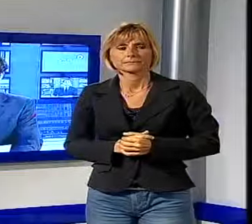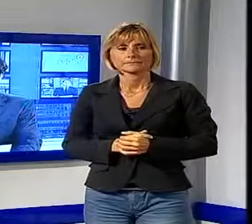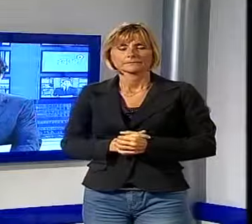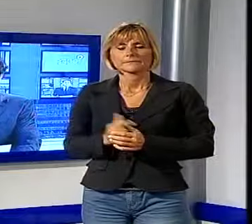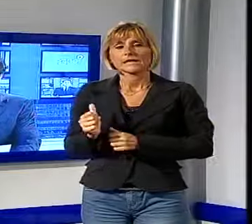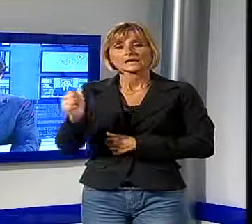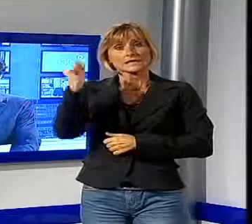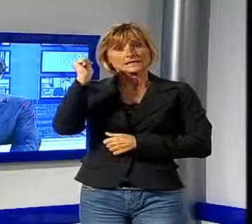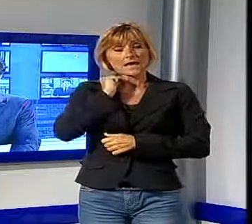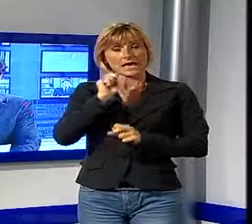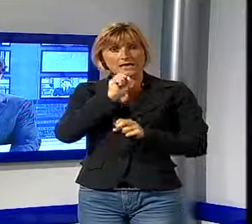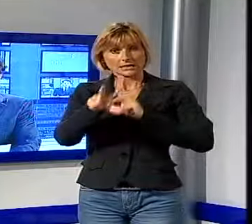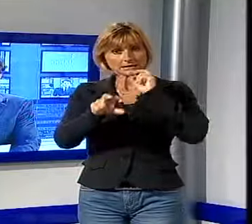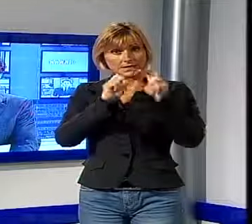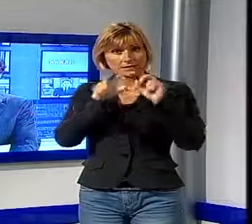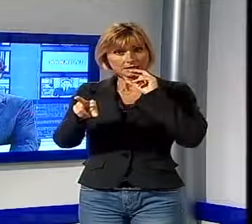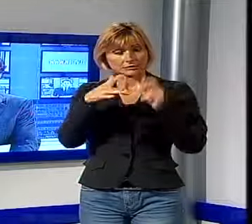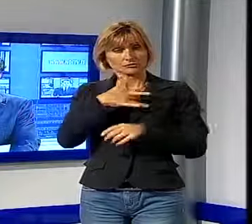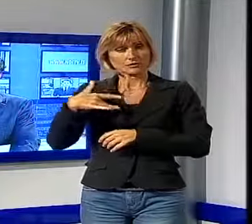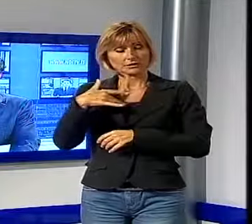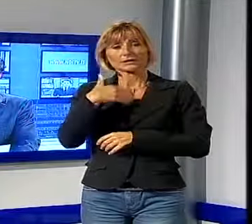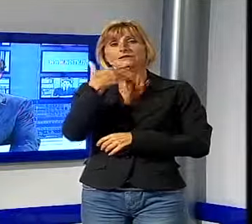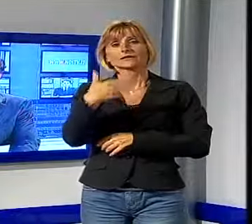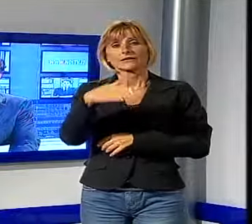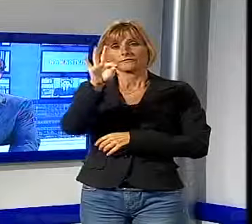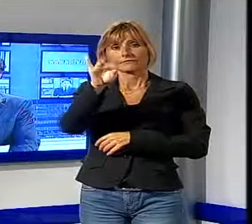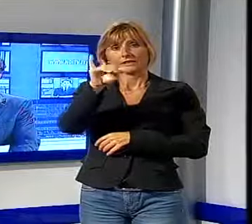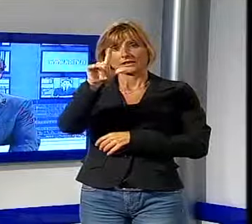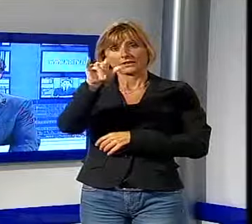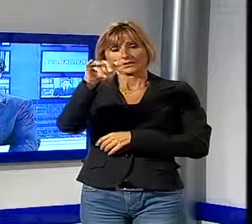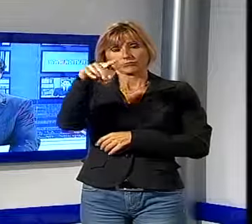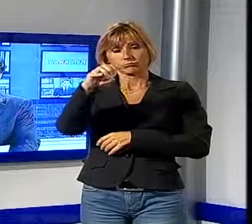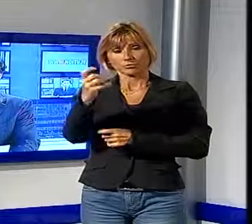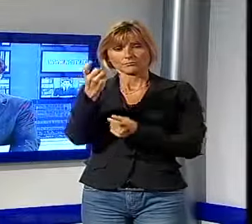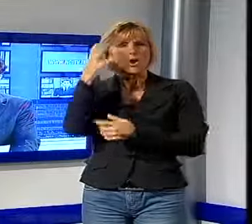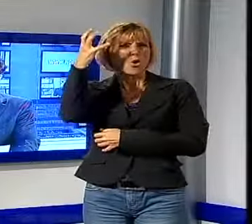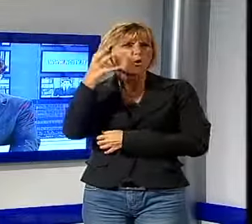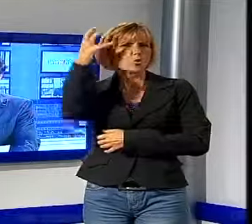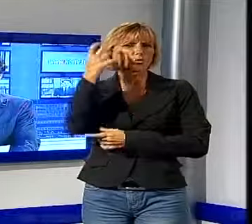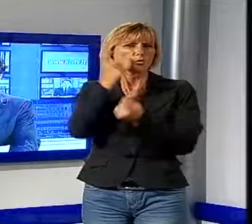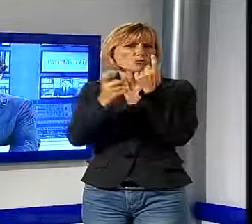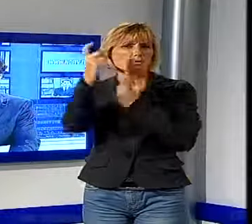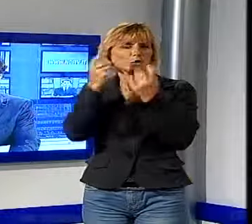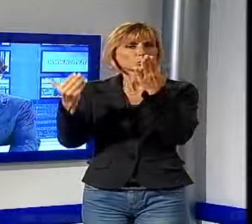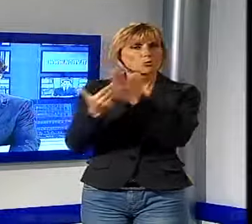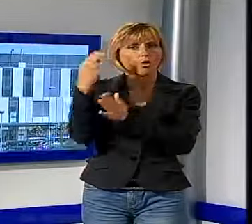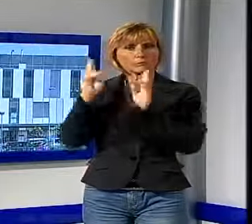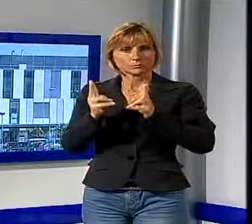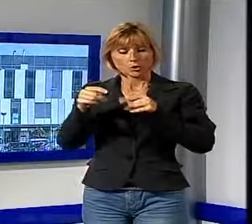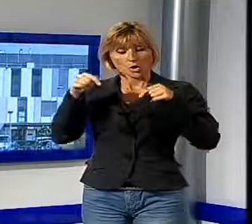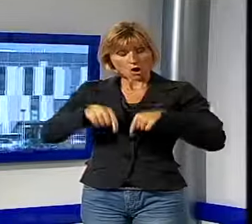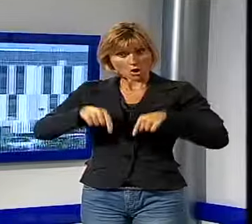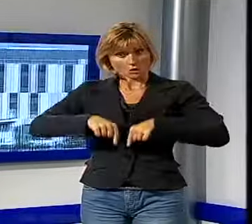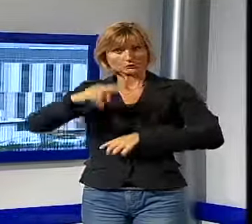Ieri la segnalazione dei cittadini di San Filippo contro i rumori provenienti dal nuovo ospedale. Oggi la risposta dell